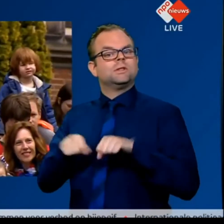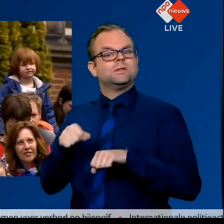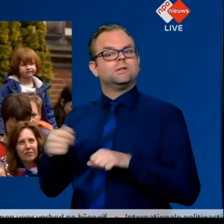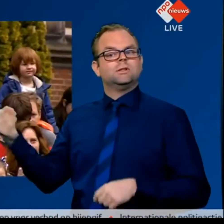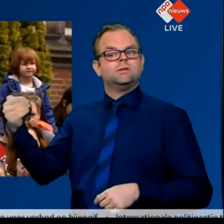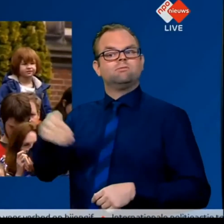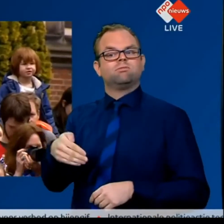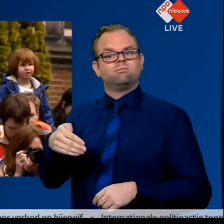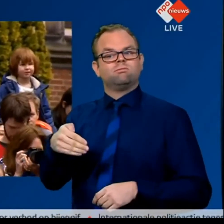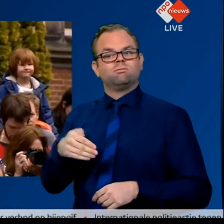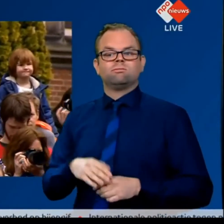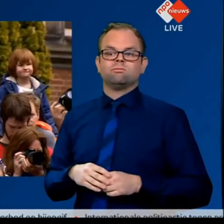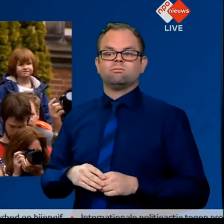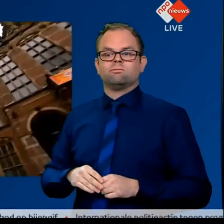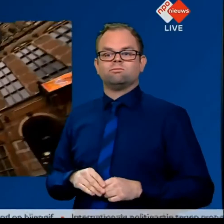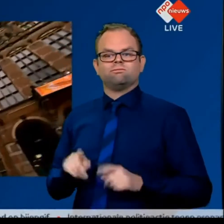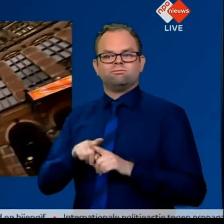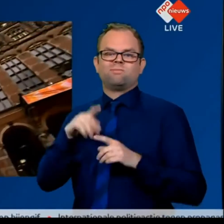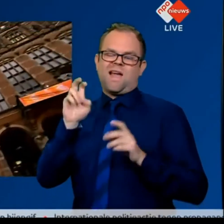fietsparkeerplek geëerd.